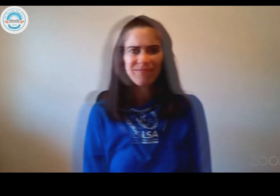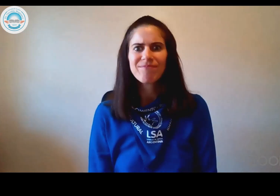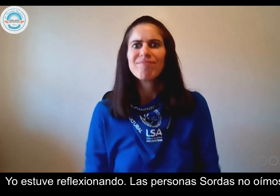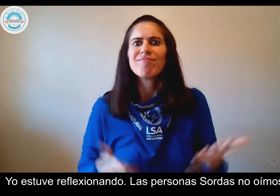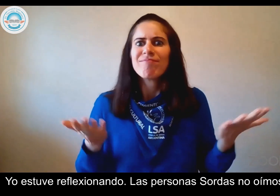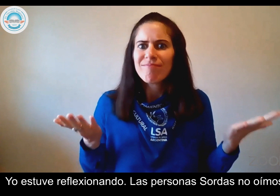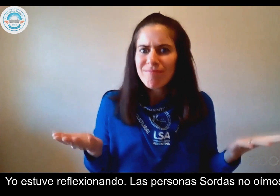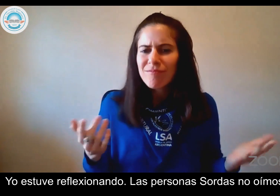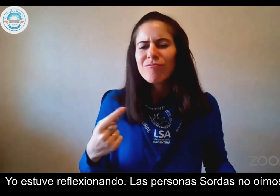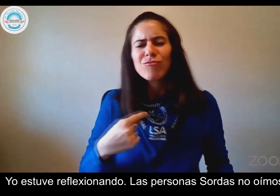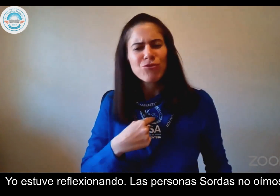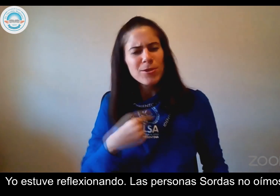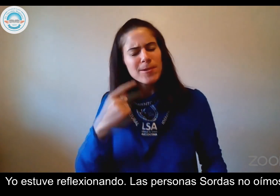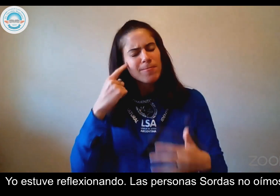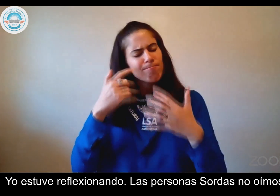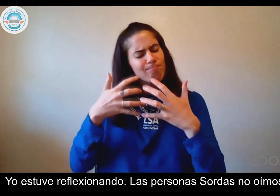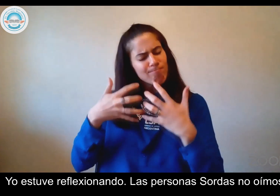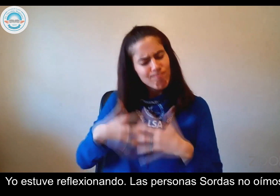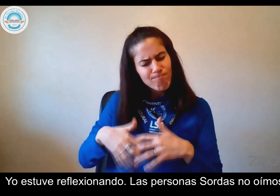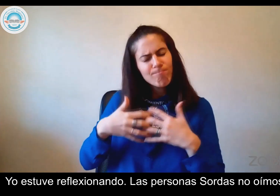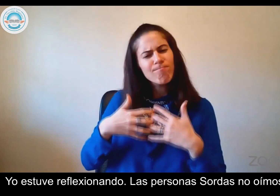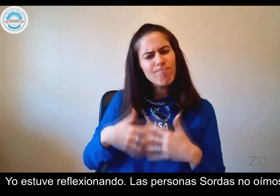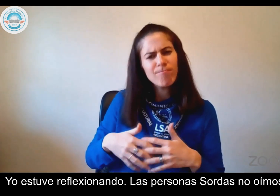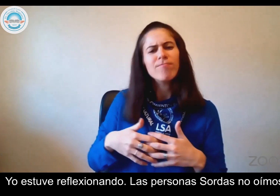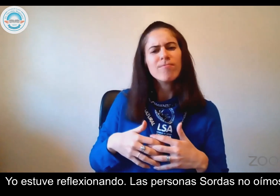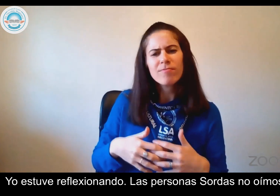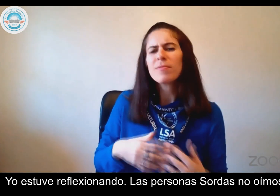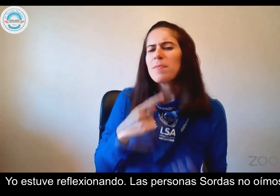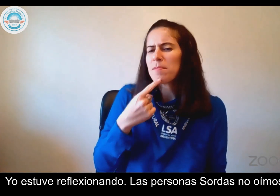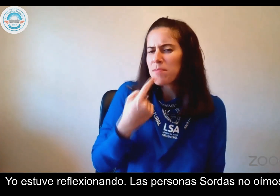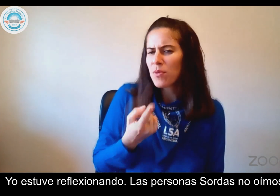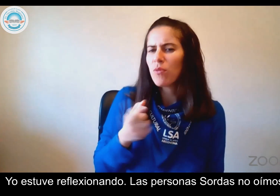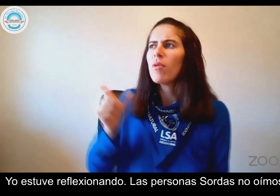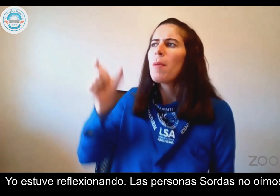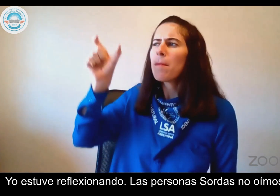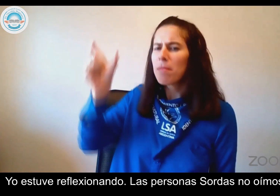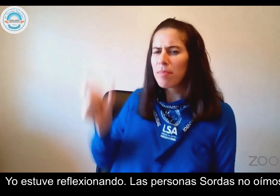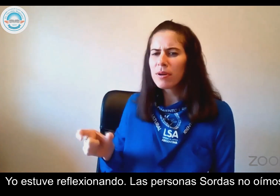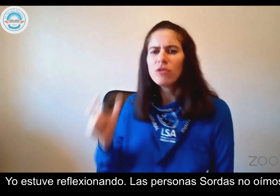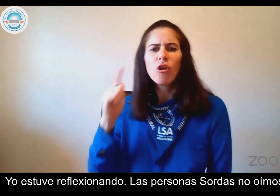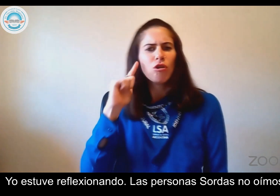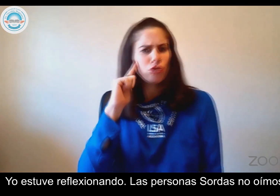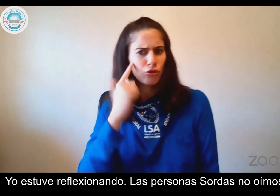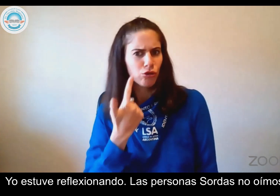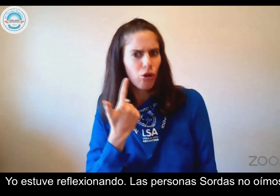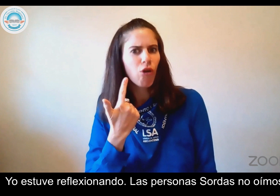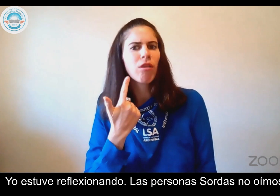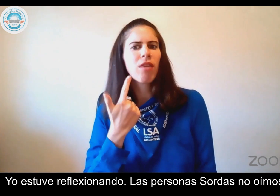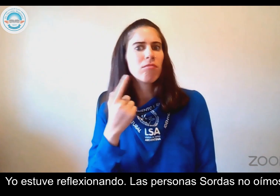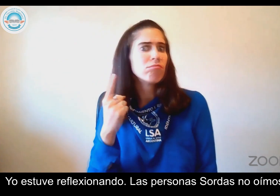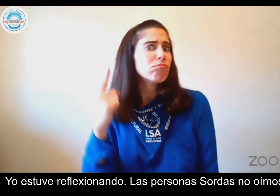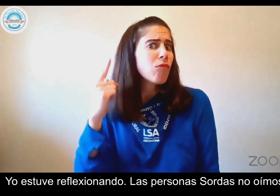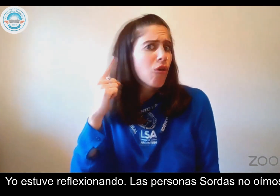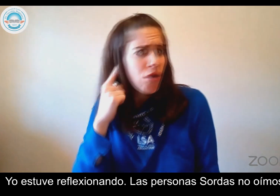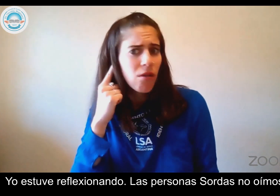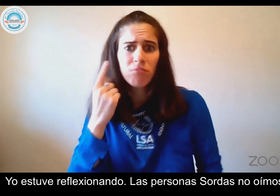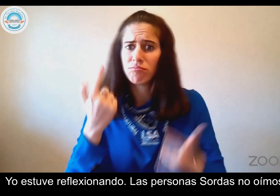Yo estuve reflexionando. Las personas sordas no oímos. ¿Y es